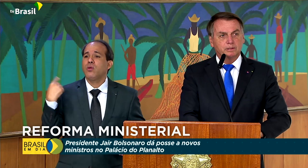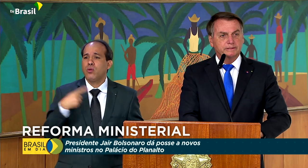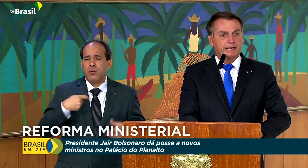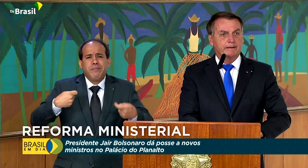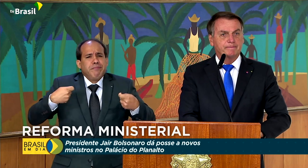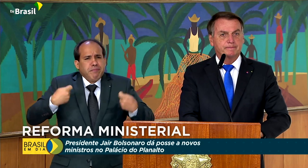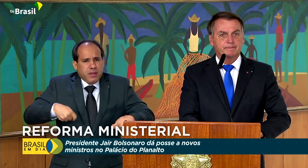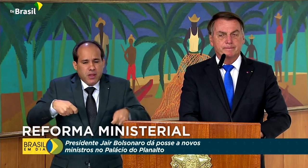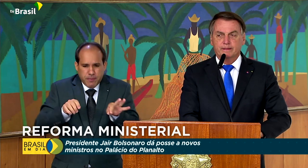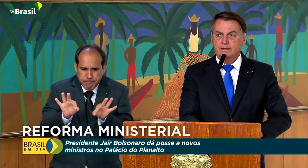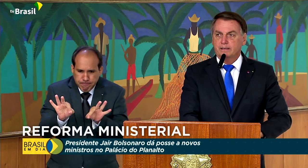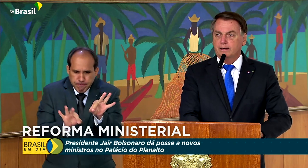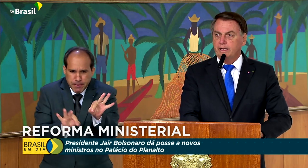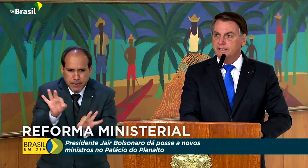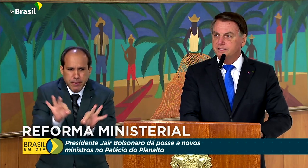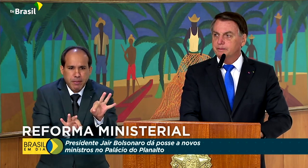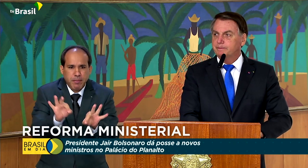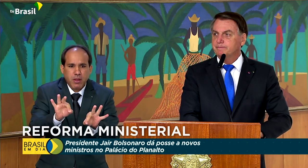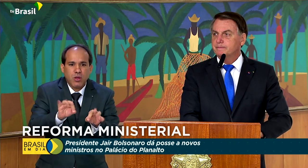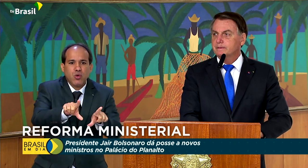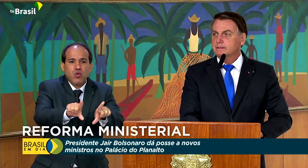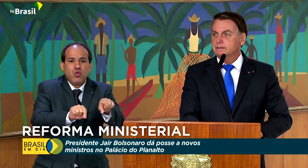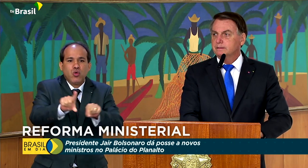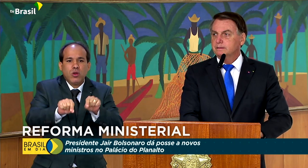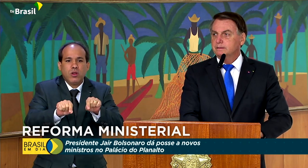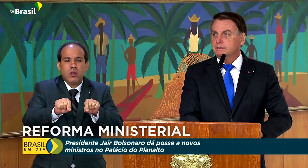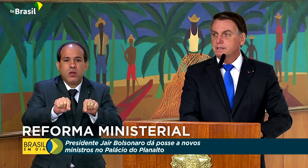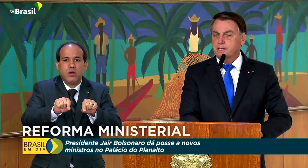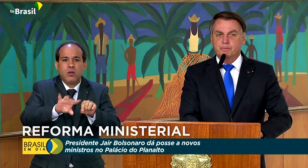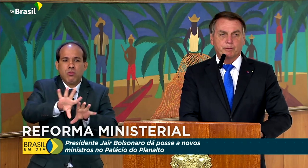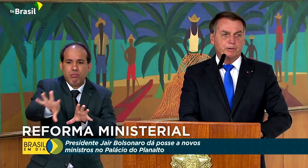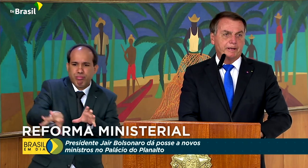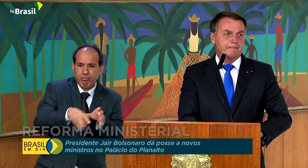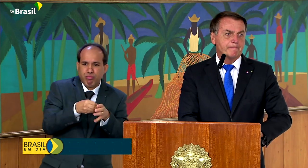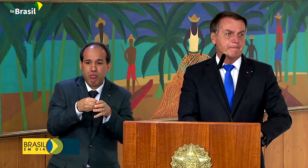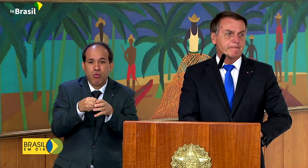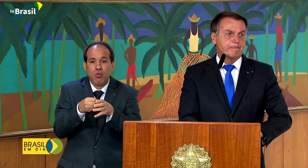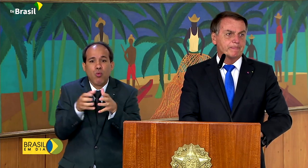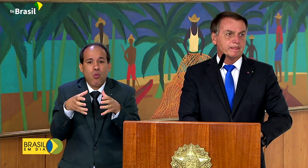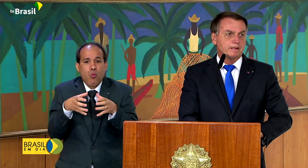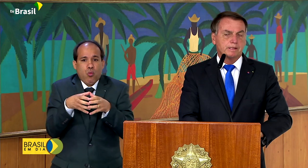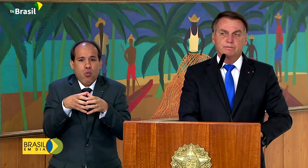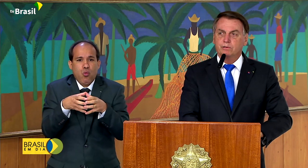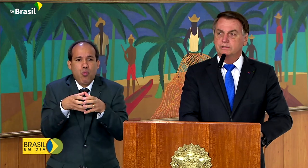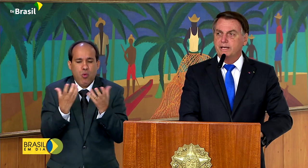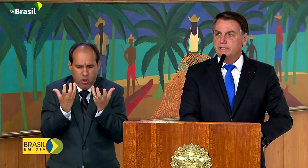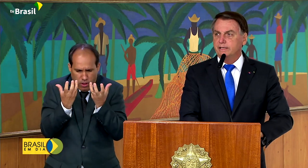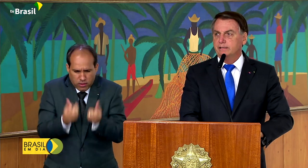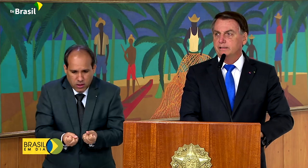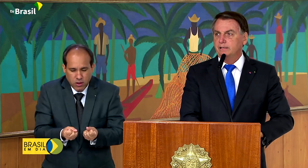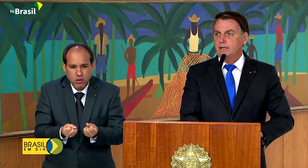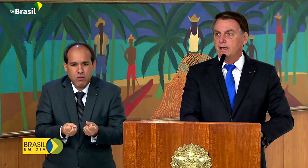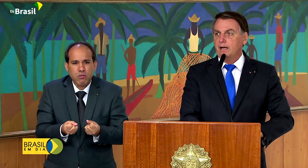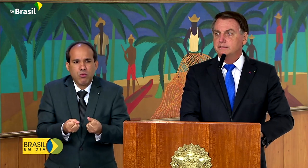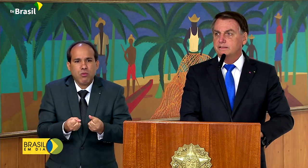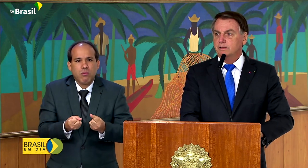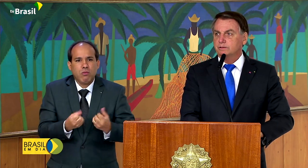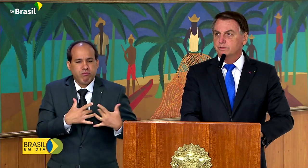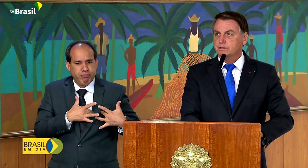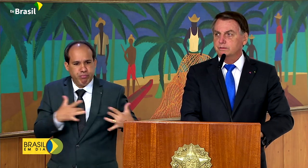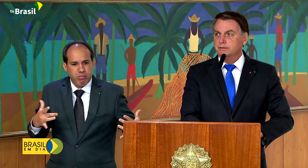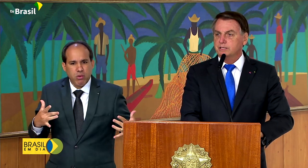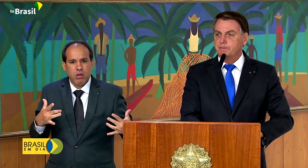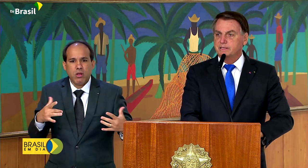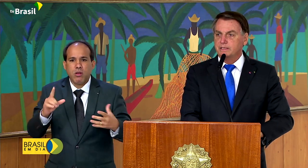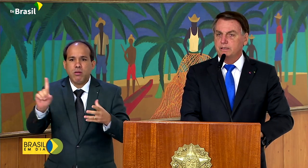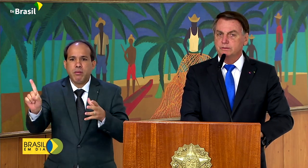montar a equipe que se propõe, se voluntaria a estar